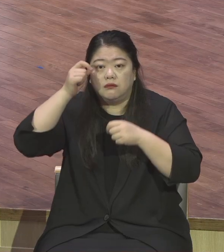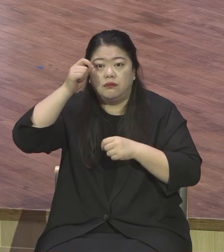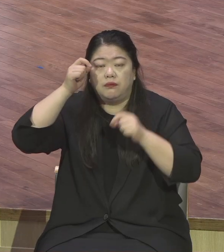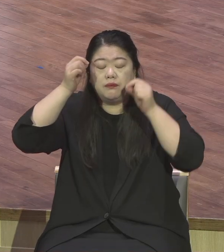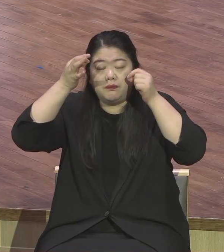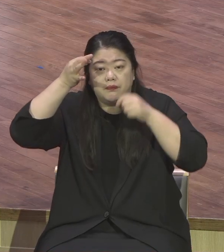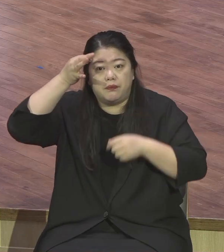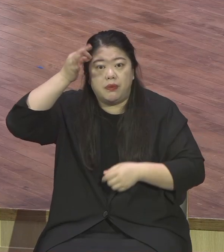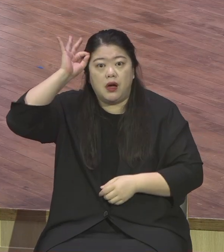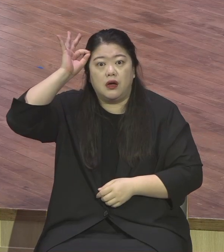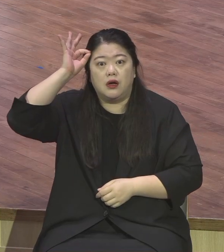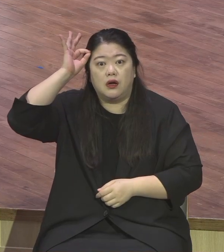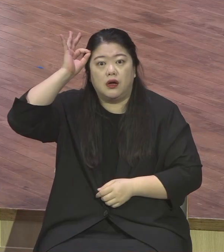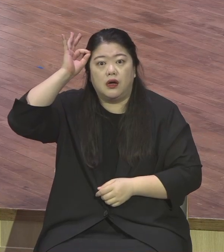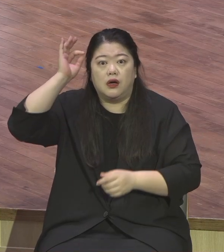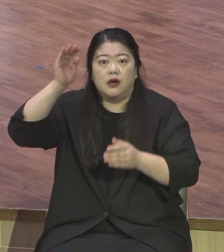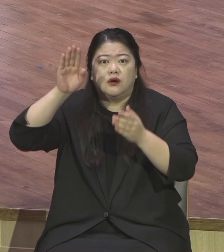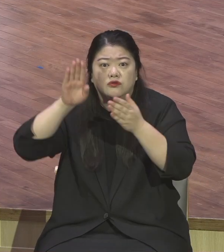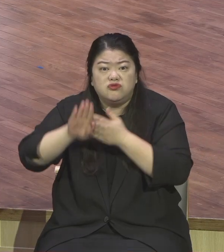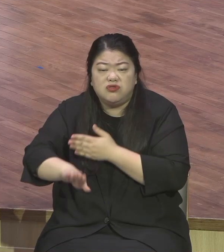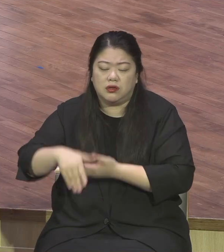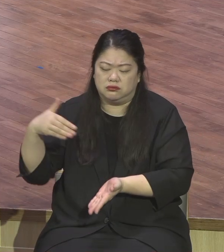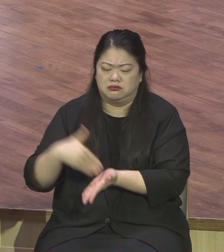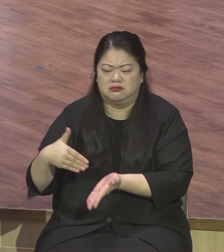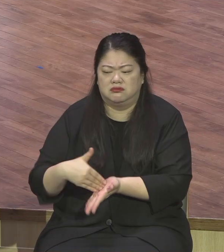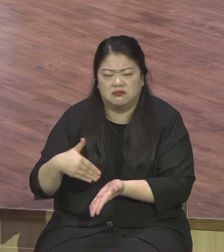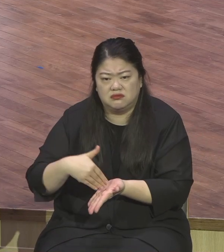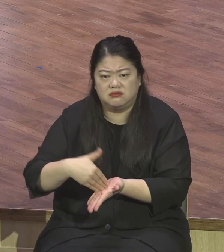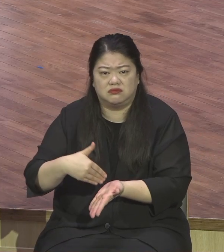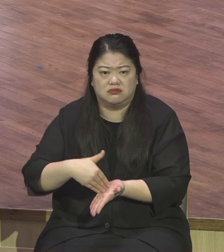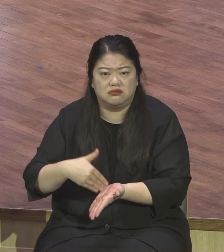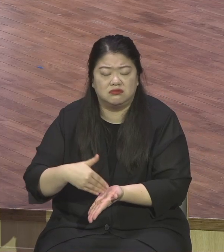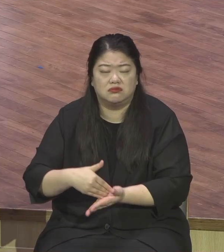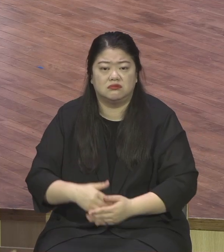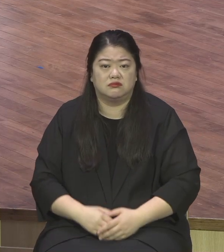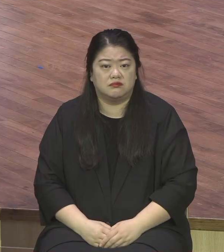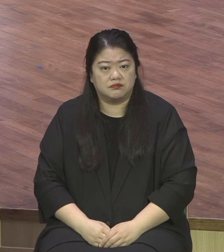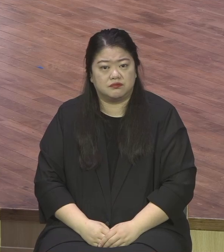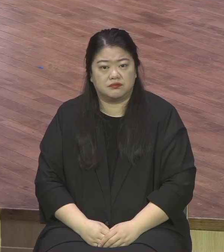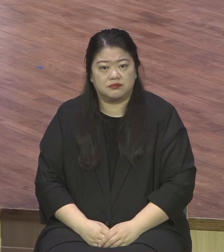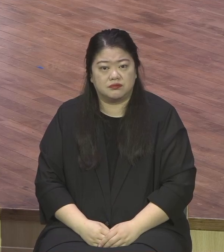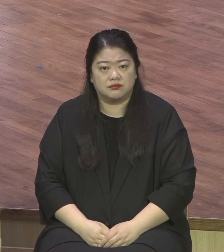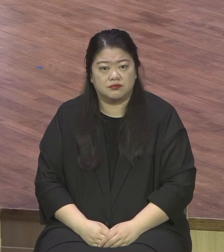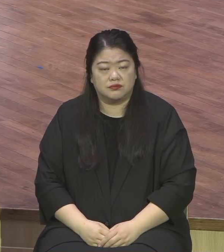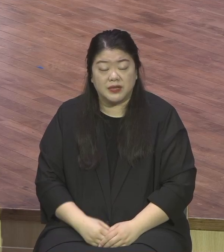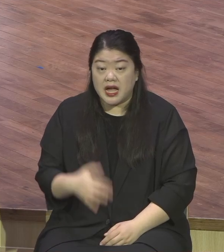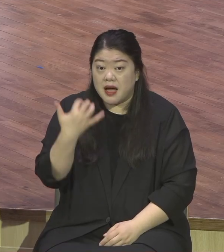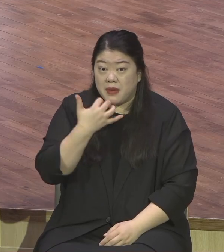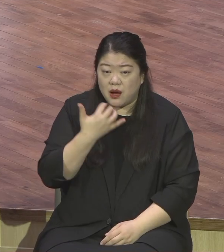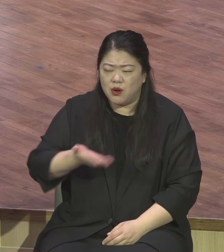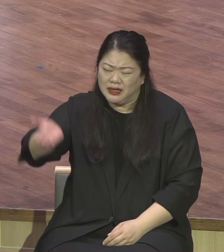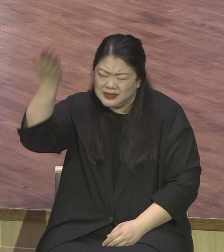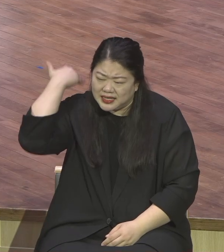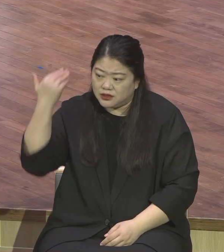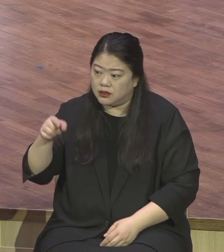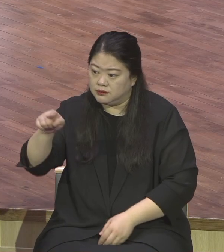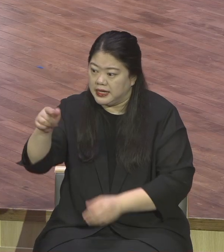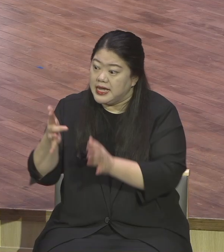자신의 의지만 믿고 있다가 큰 충격을 받은 베드로는 예수님께서 다 울기 전에 세 번이나 나를